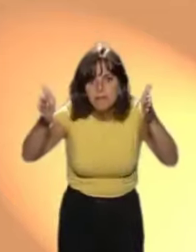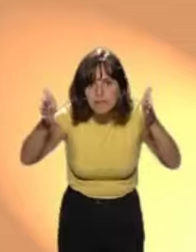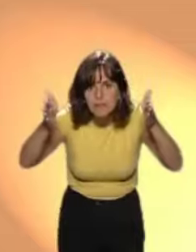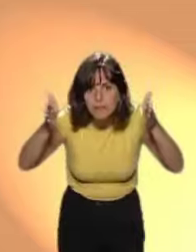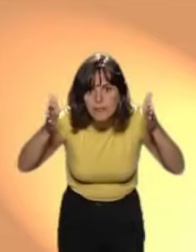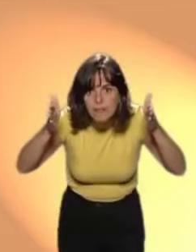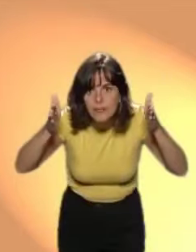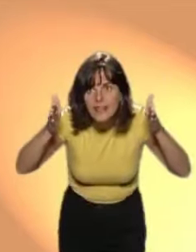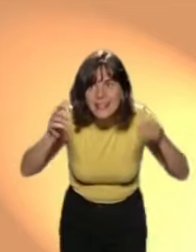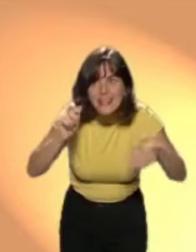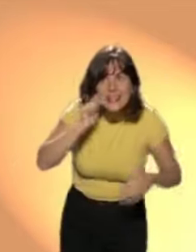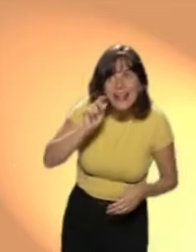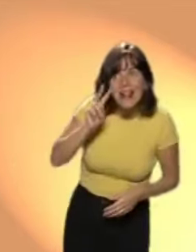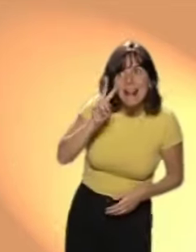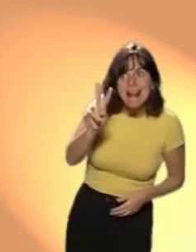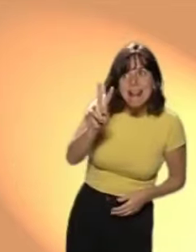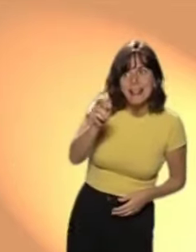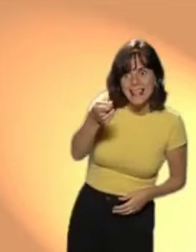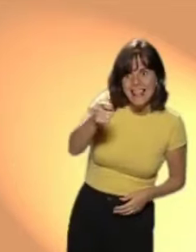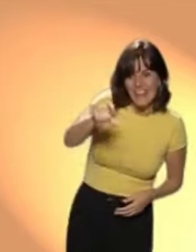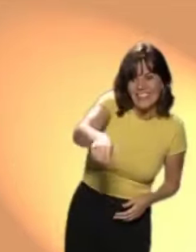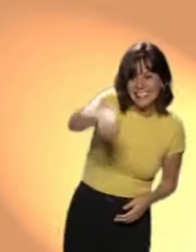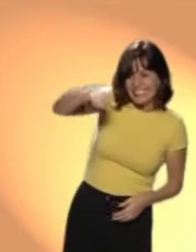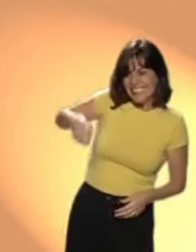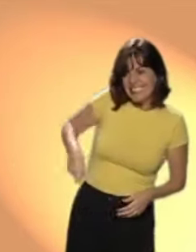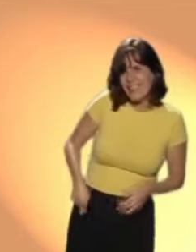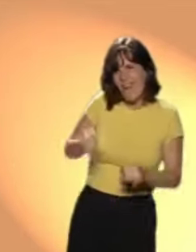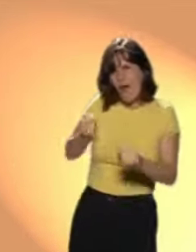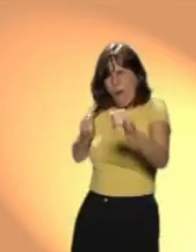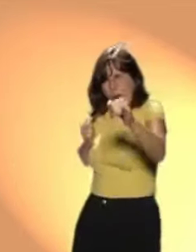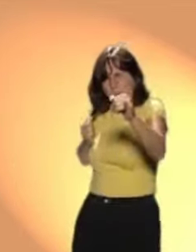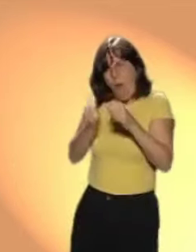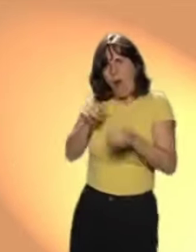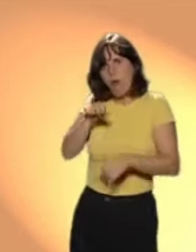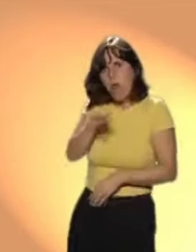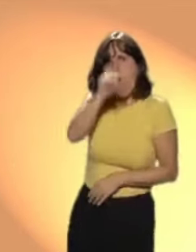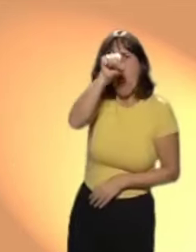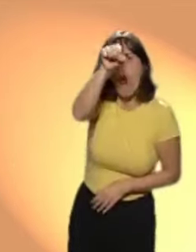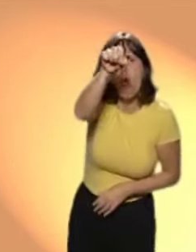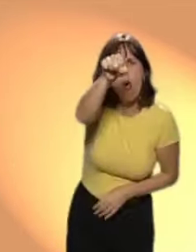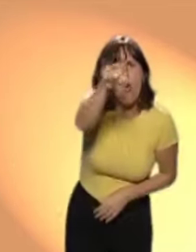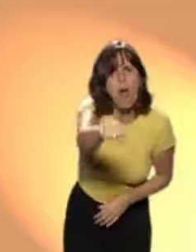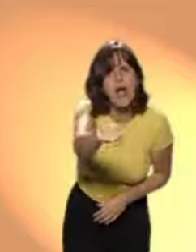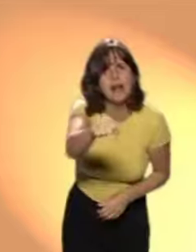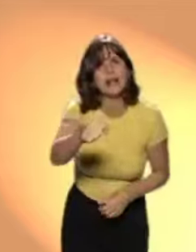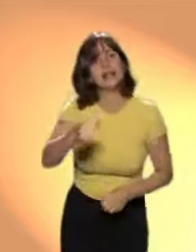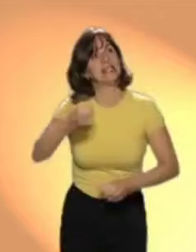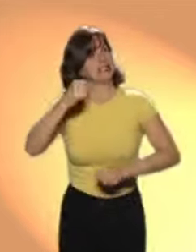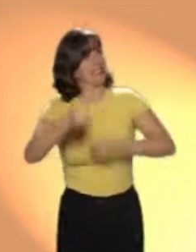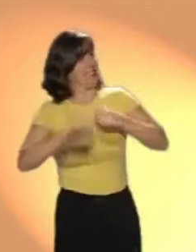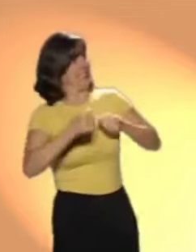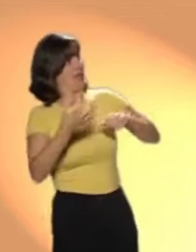Mientras la bruja estaba terminando De preparar el horno La niña le quitó la llave del bolsillo Le dio una patada en el culo